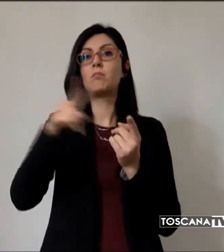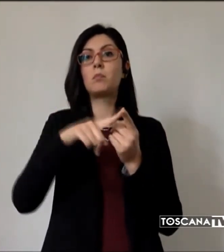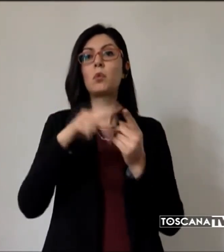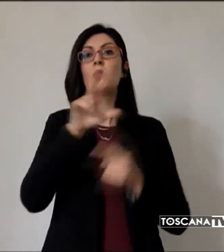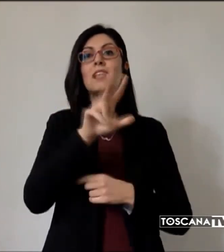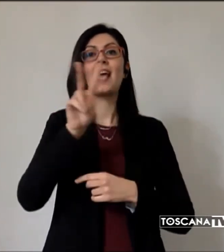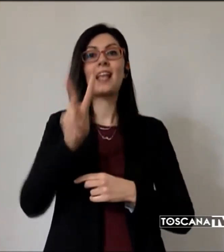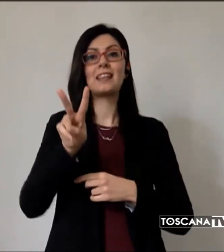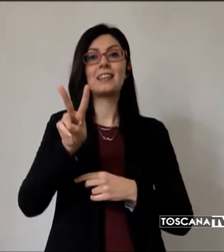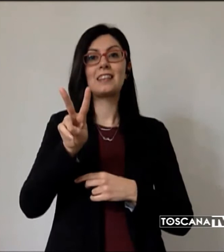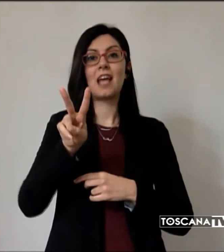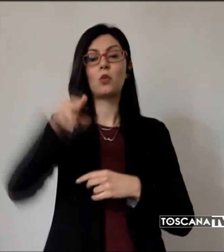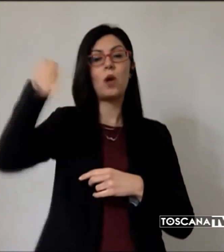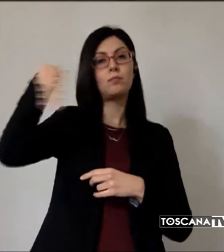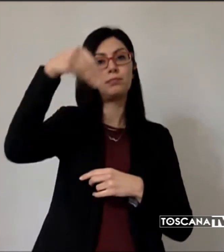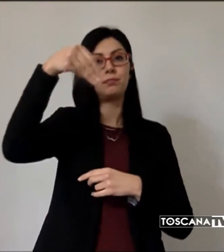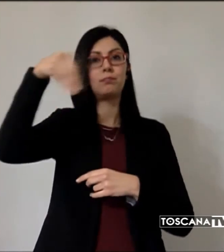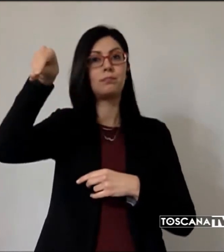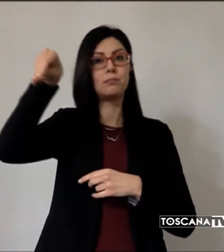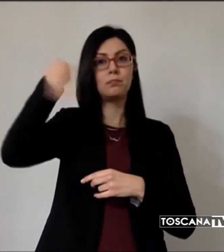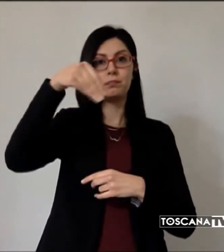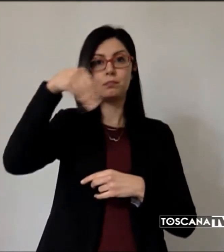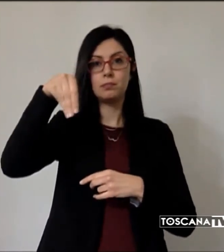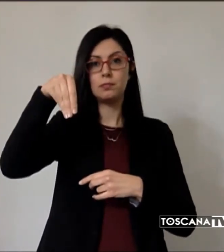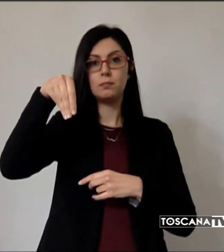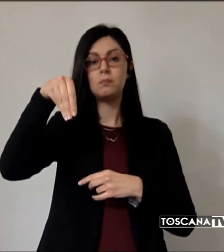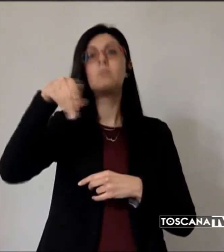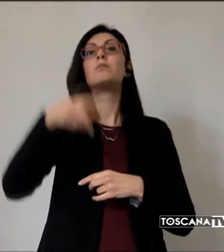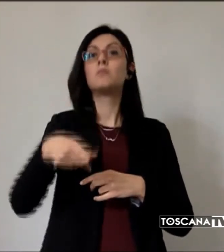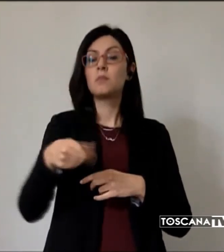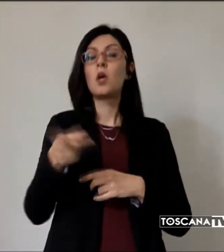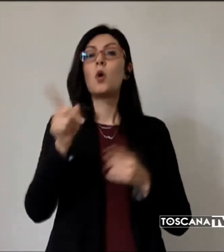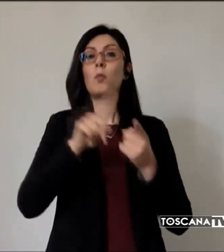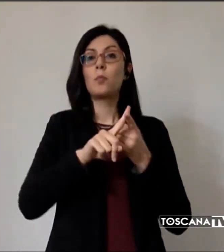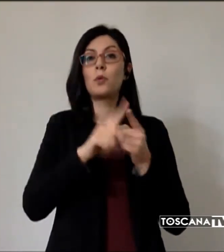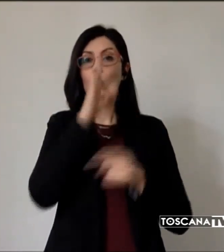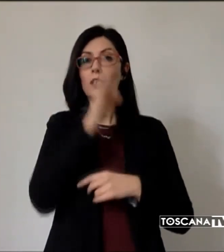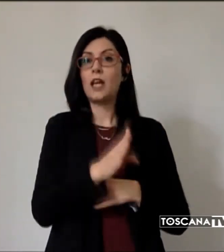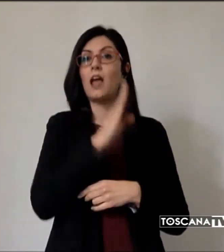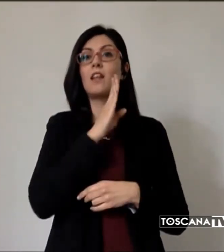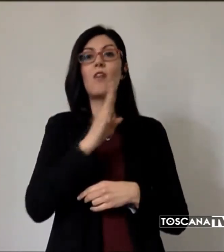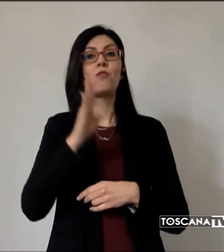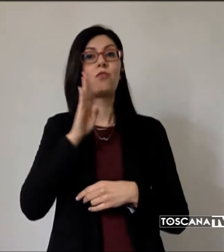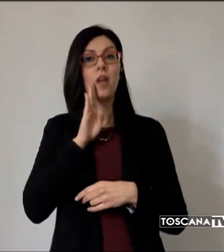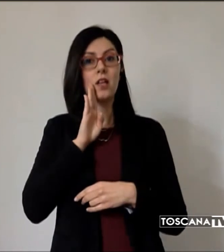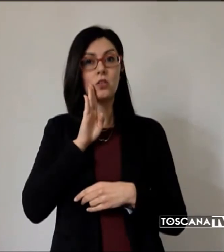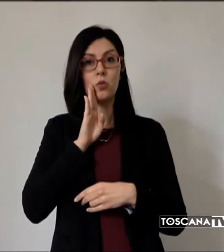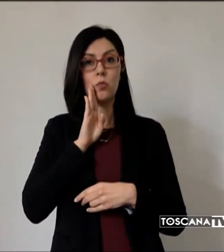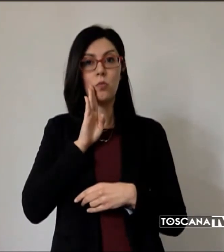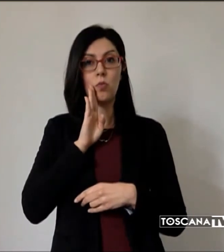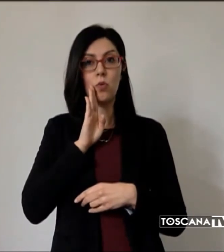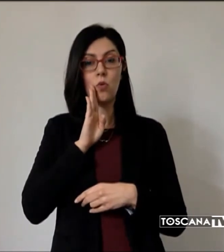Nello stesso tempo è stata effettuata una diretta Facebook vista l'impossibilità per il